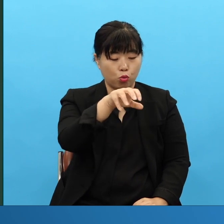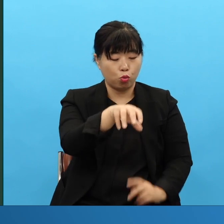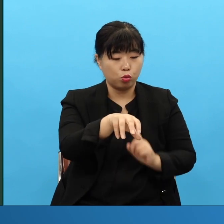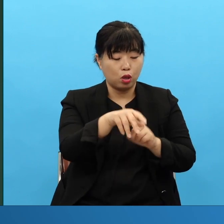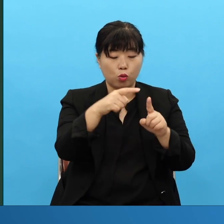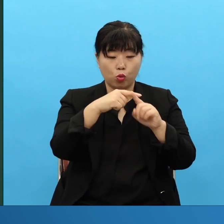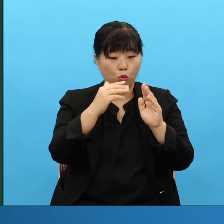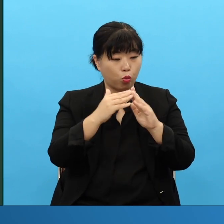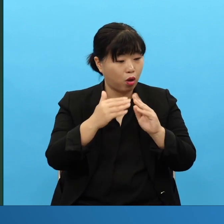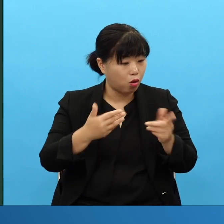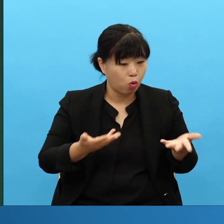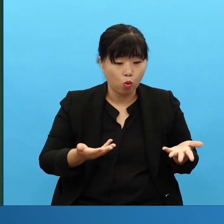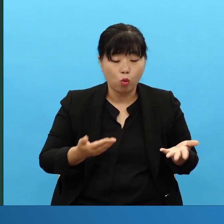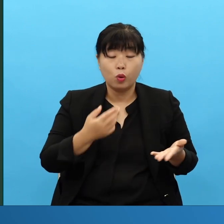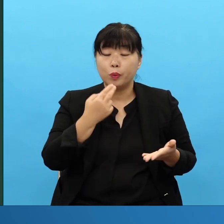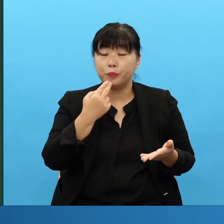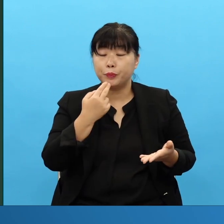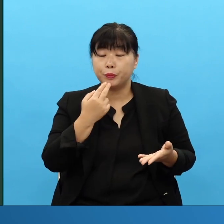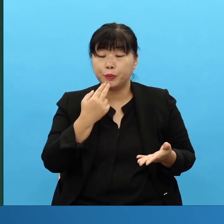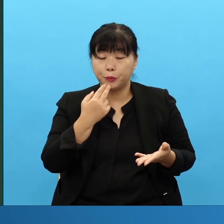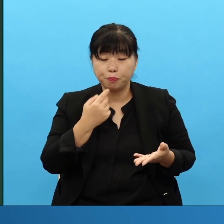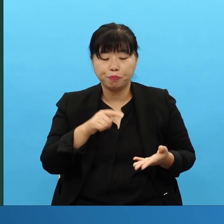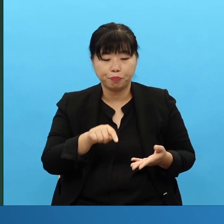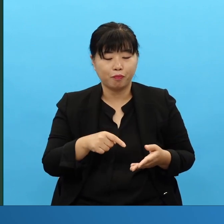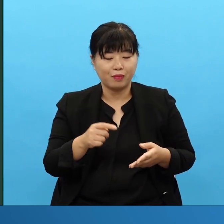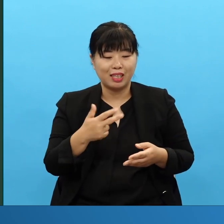당장요 276군데 성경 공부 시작했어요